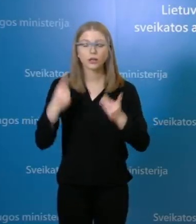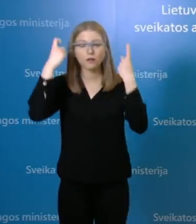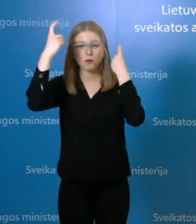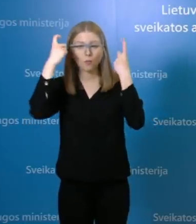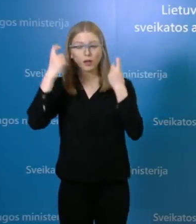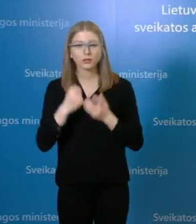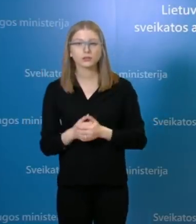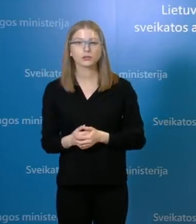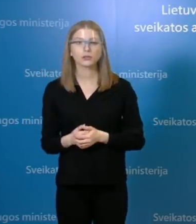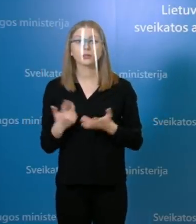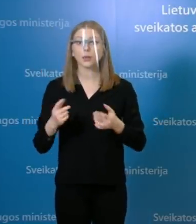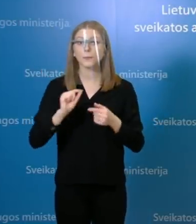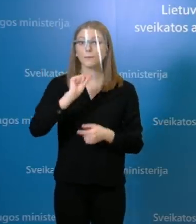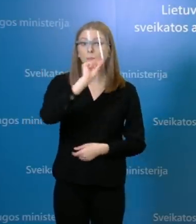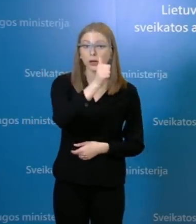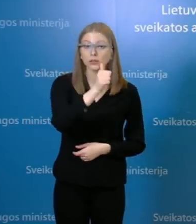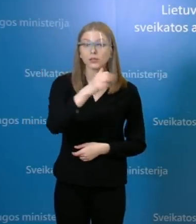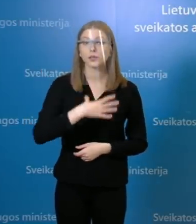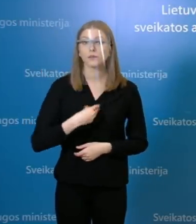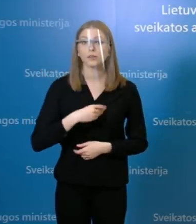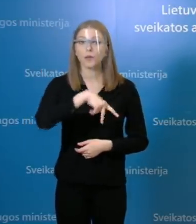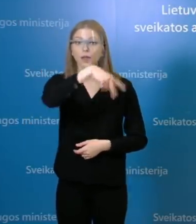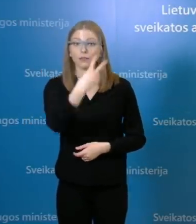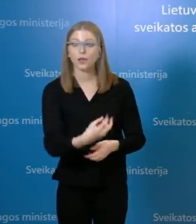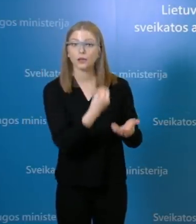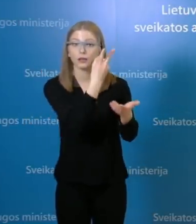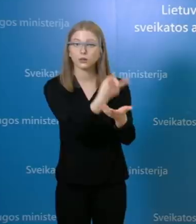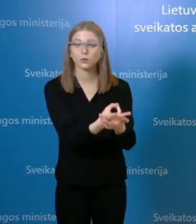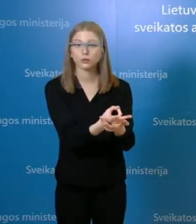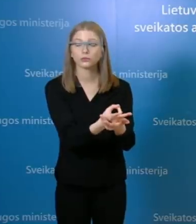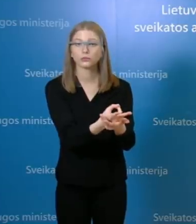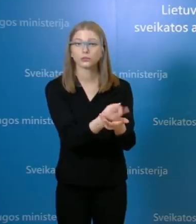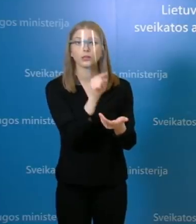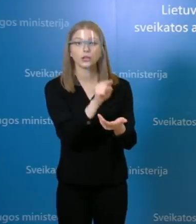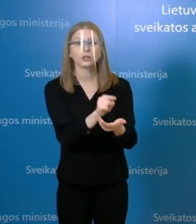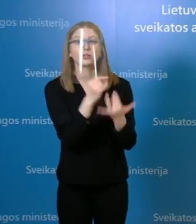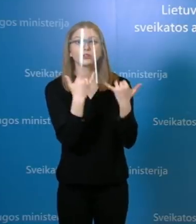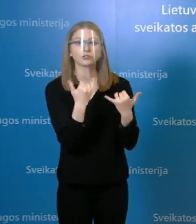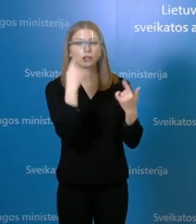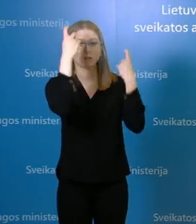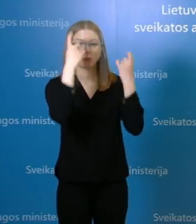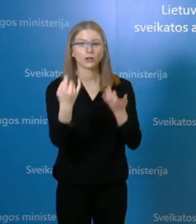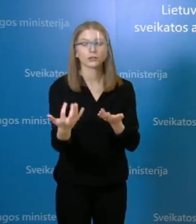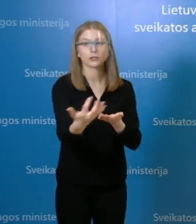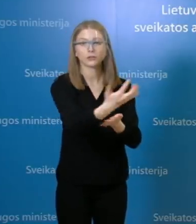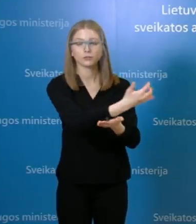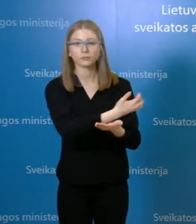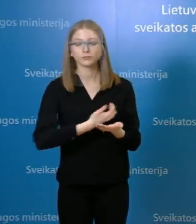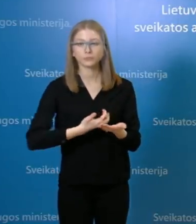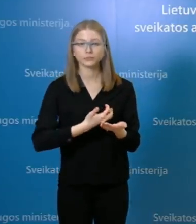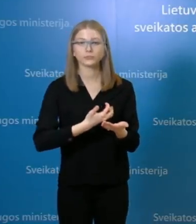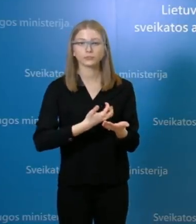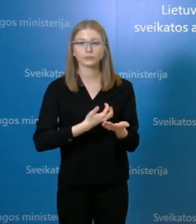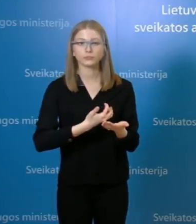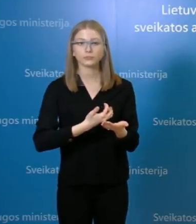Tai visų pirma situacija Respublikinėje Vilniaus universitetinėje ligoninėje. Šiandien buvo gauta informacija apie dar vienai